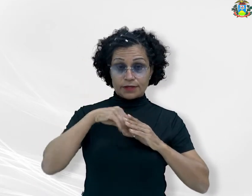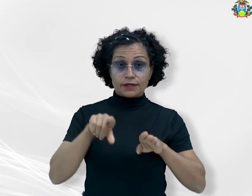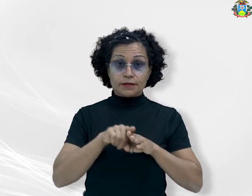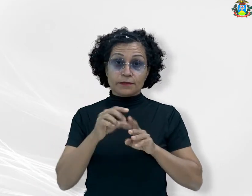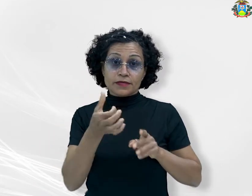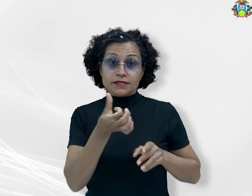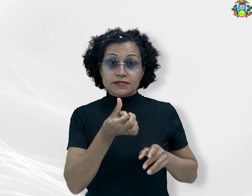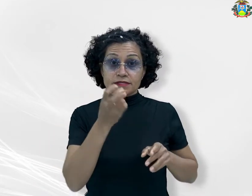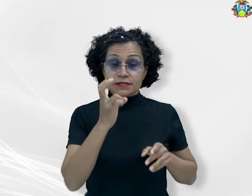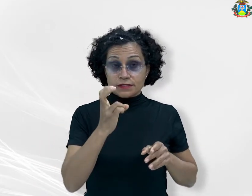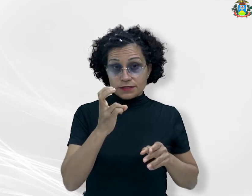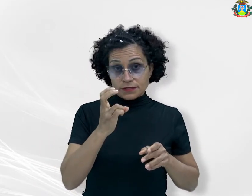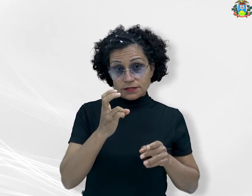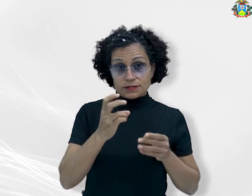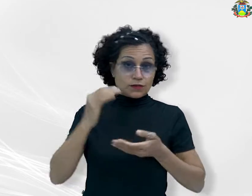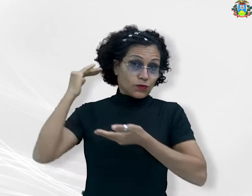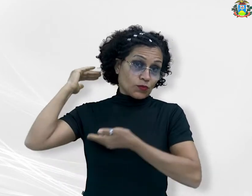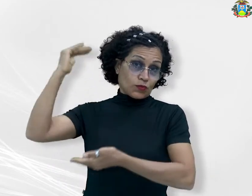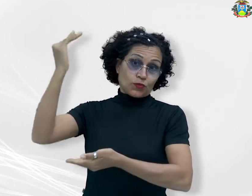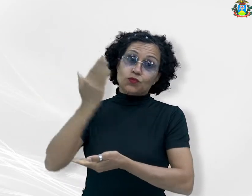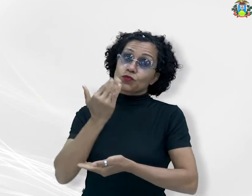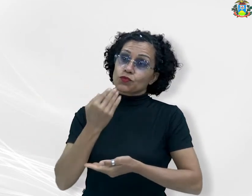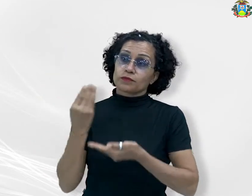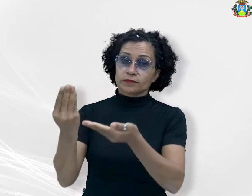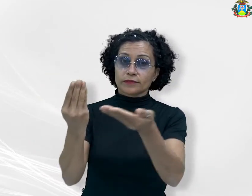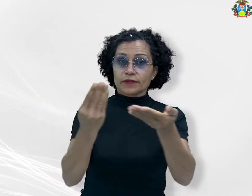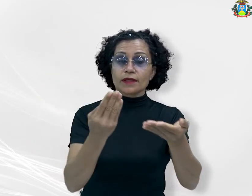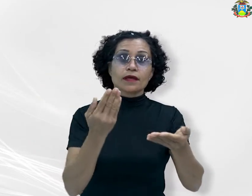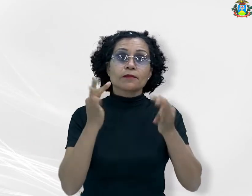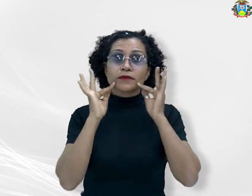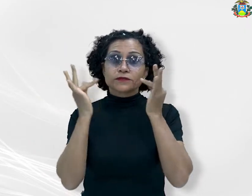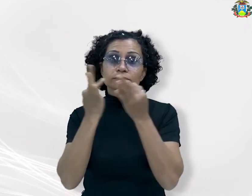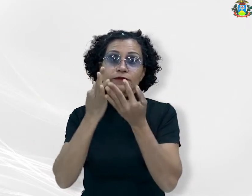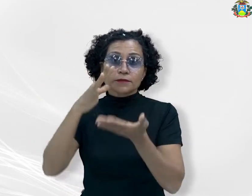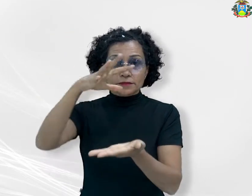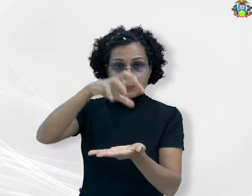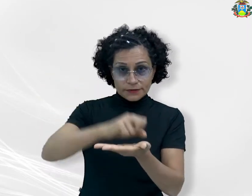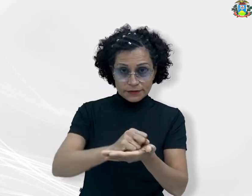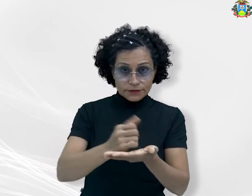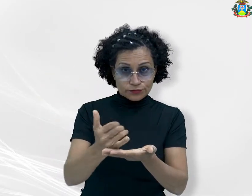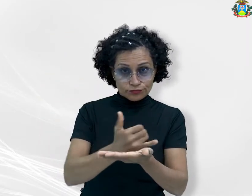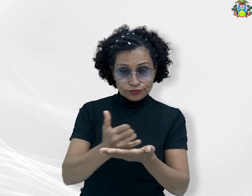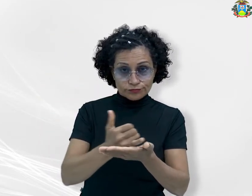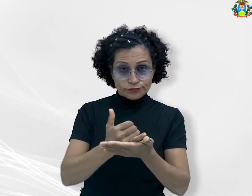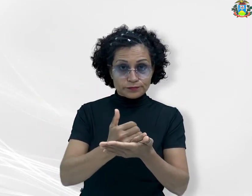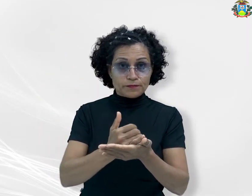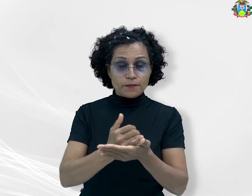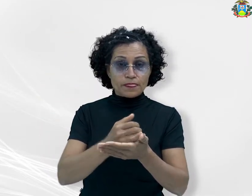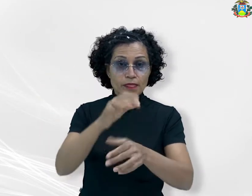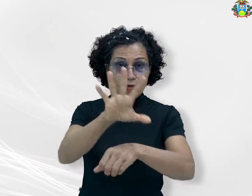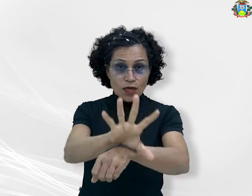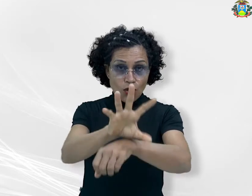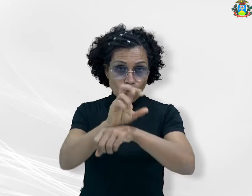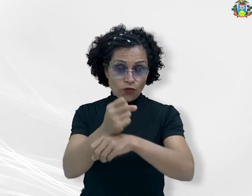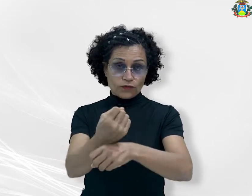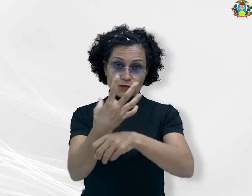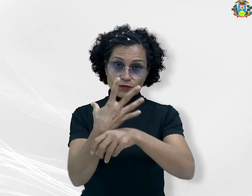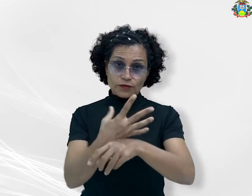cestas básicas para as famílias cadastradas. Conforme a Ouvidora-Geral do Ministério Público de Mato Grosso, Procuradora de